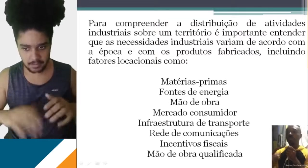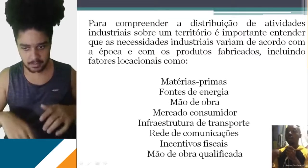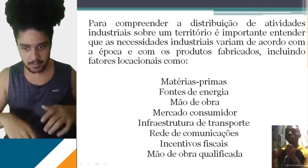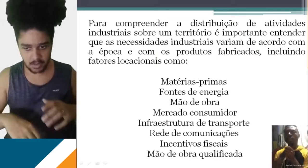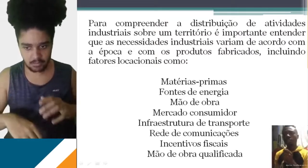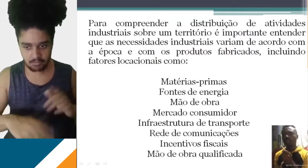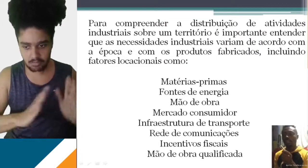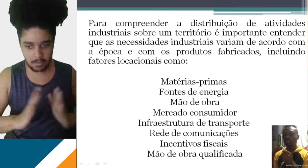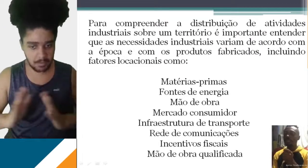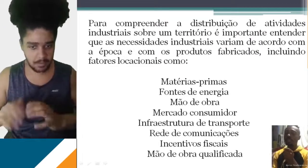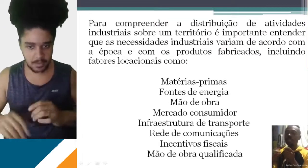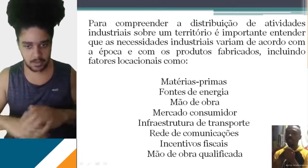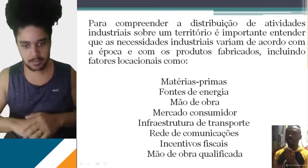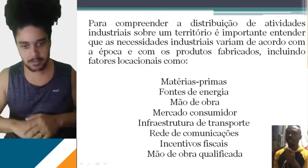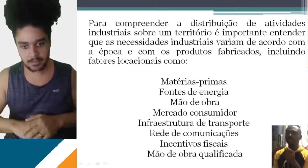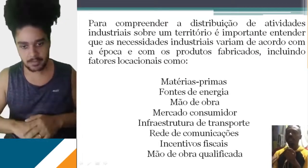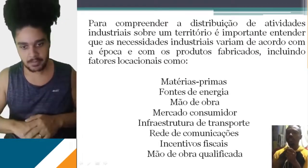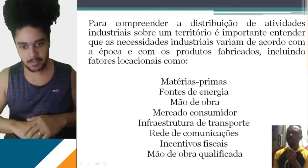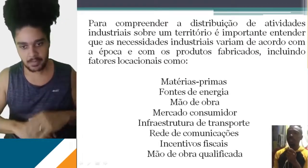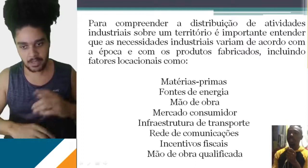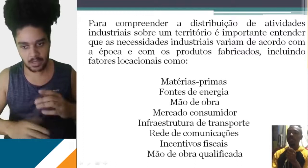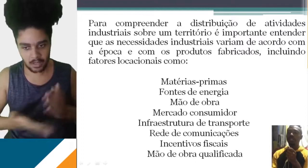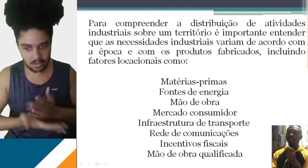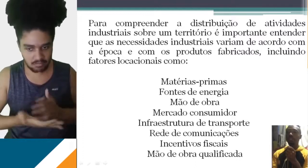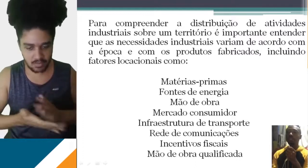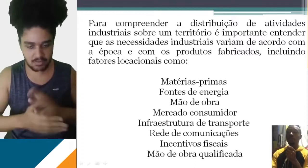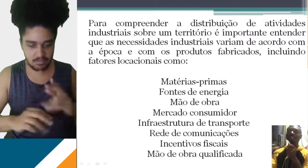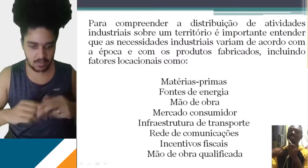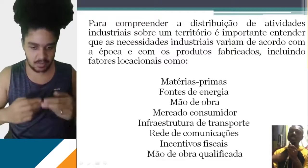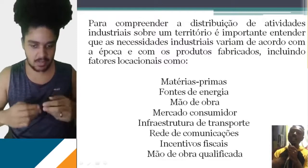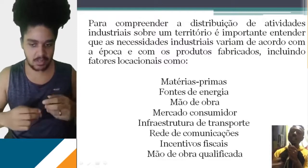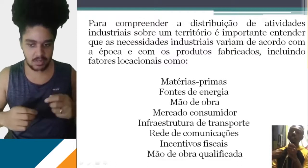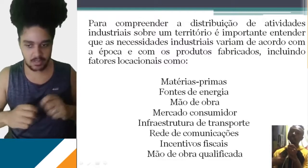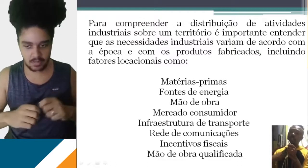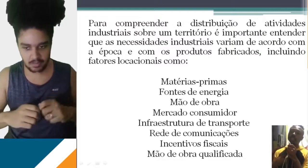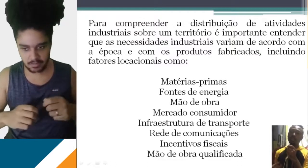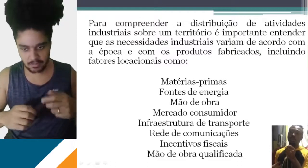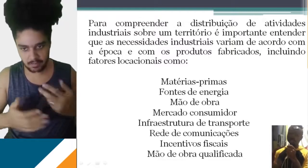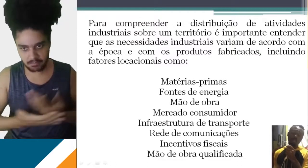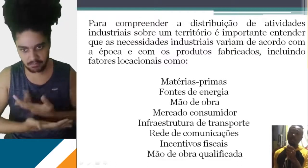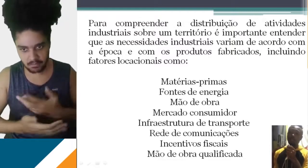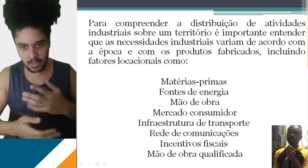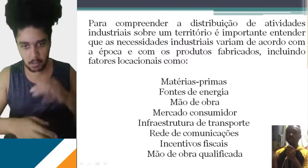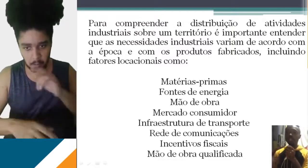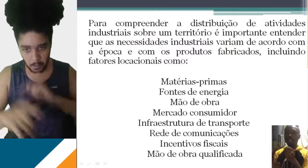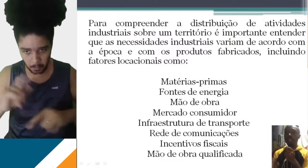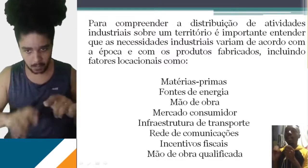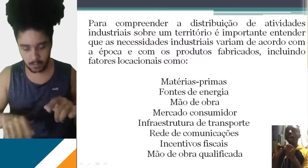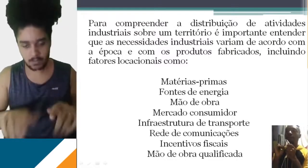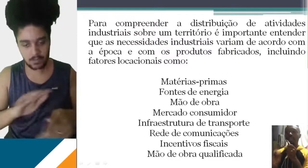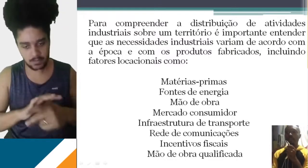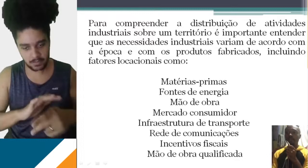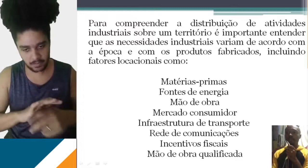incluindo os fatores locacionais. Os fatores locacionais seriam os fatores que fazem com que as indústrias sejam atraídas sobre aquele território. Então eu